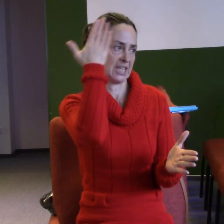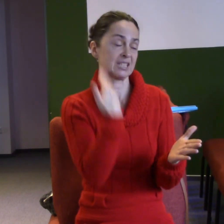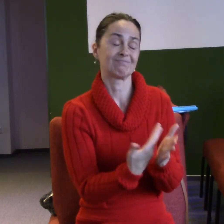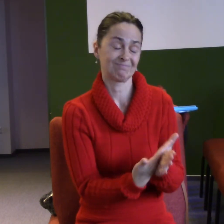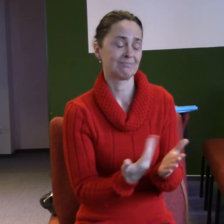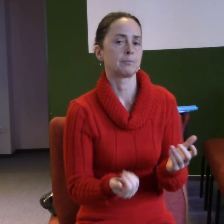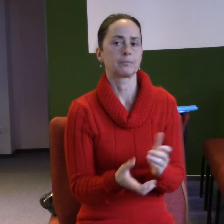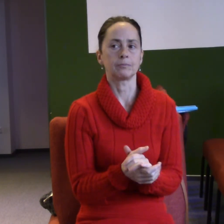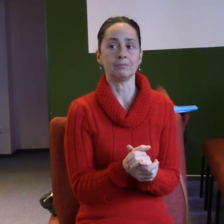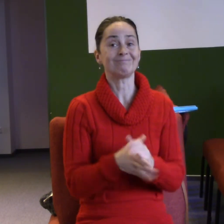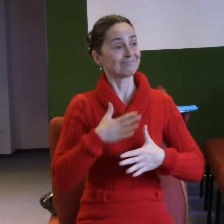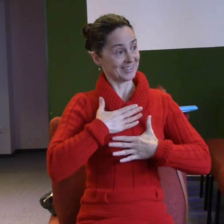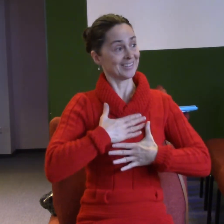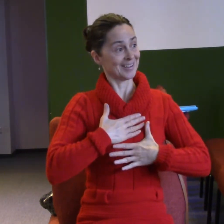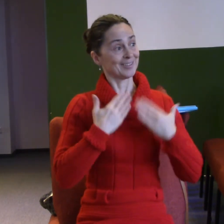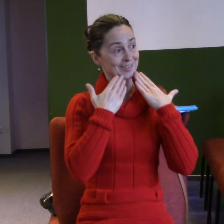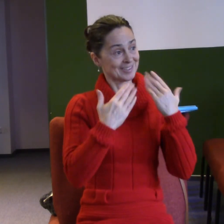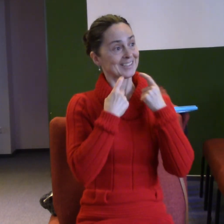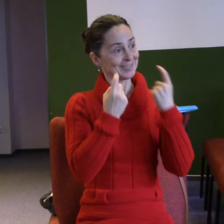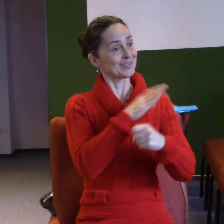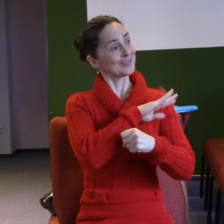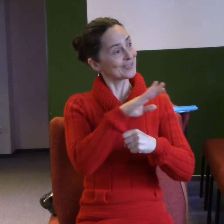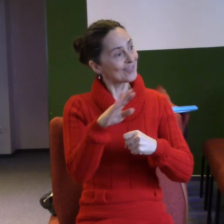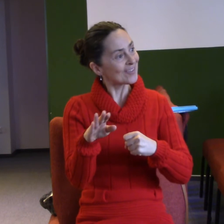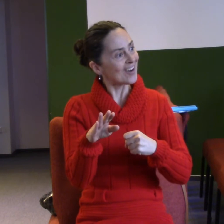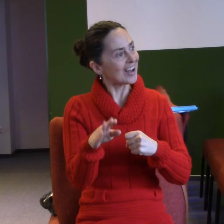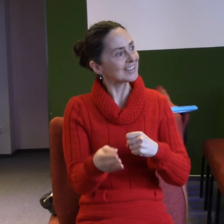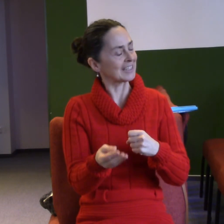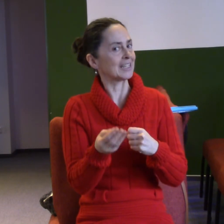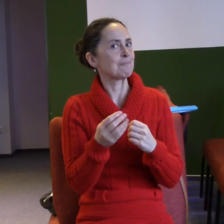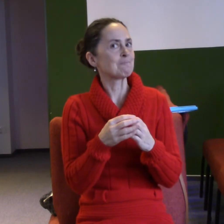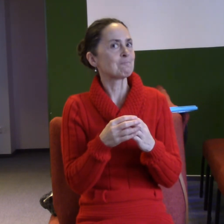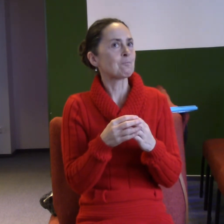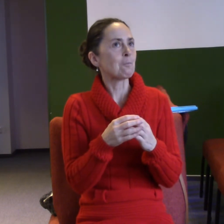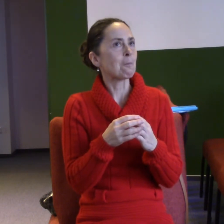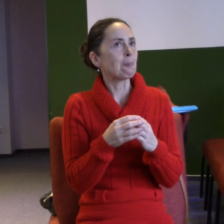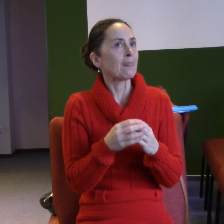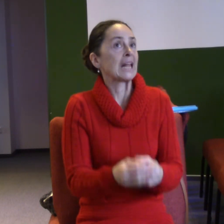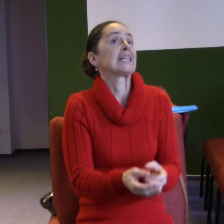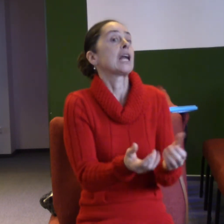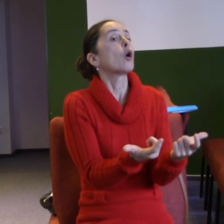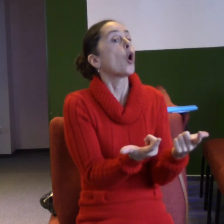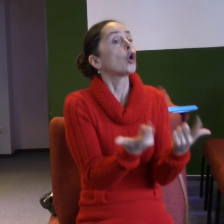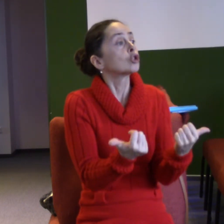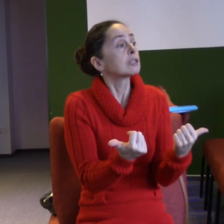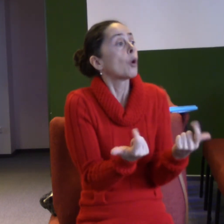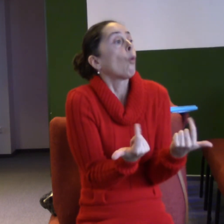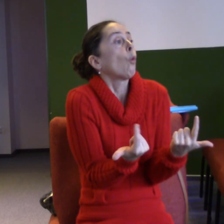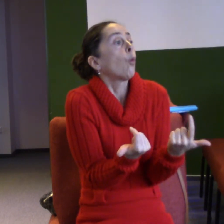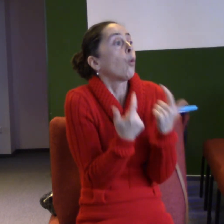Protože radost v duchu svátém je radost, která je produktem působení ducha svatého. Dokonce se odvážím říct, že